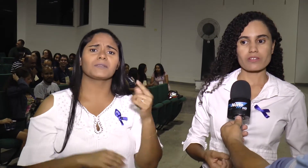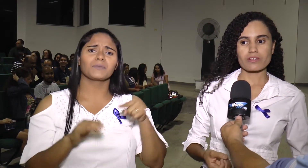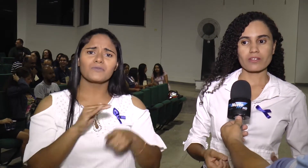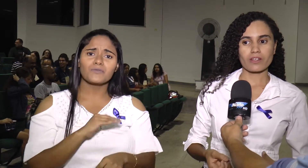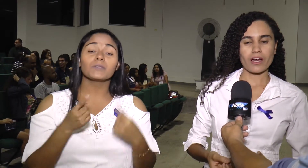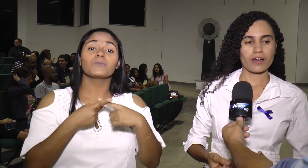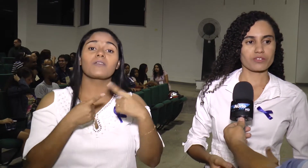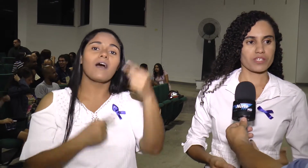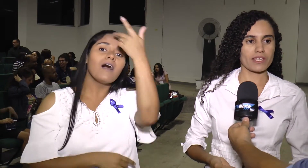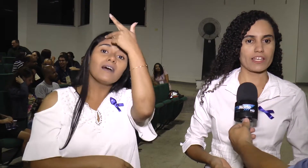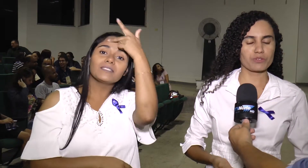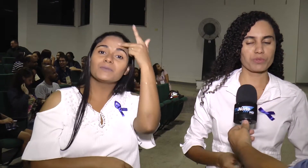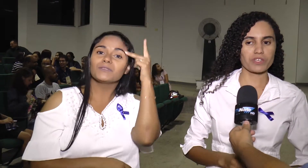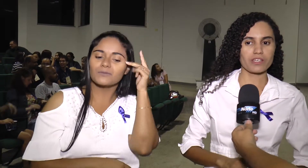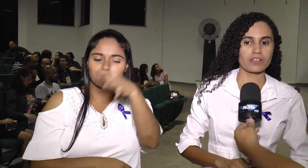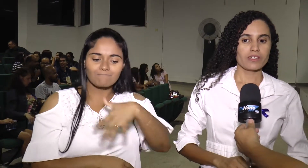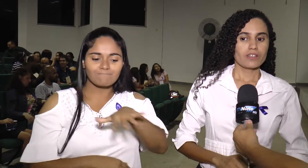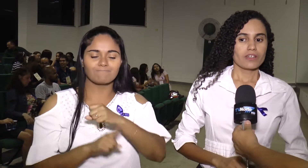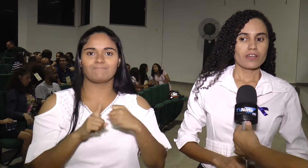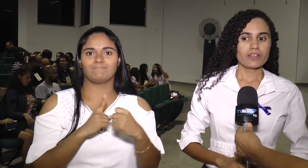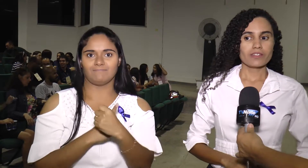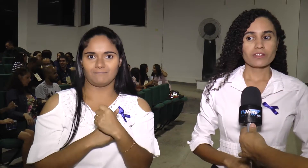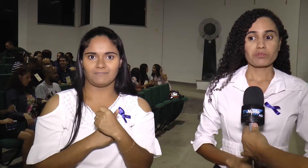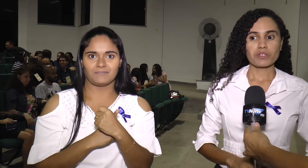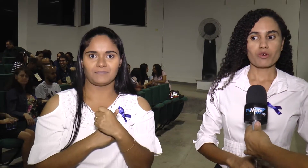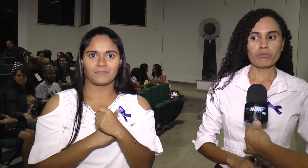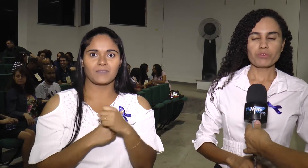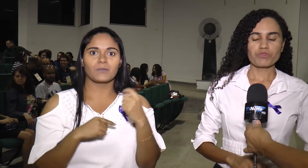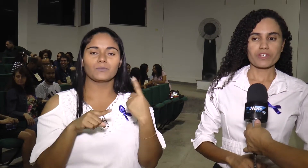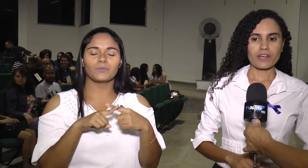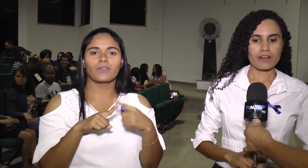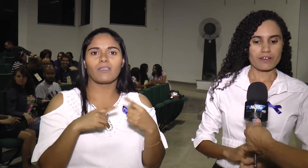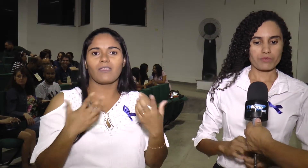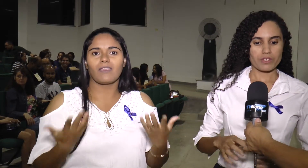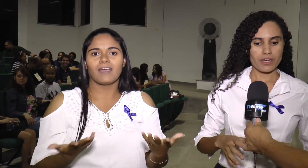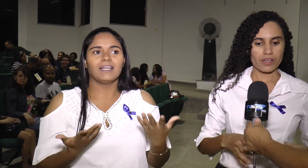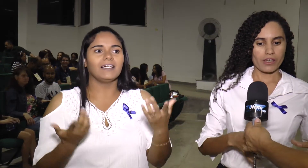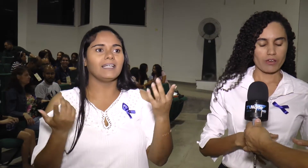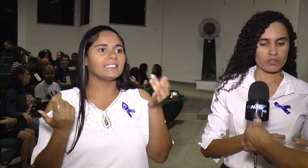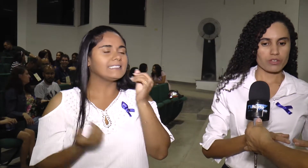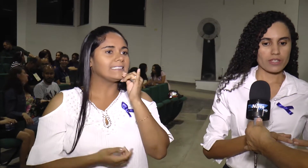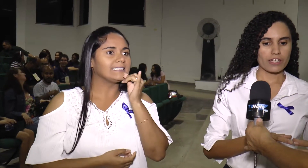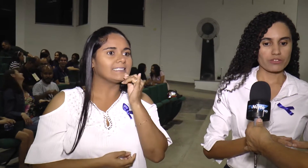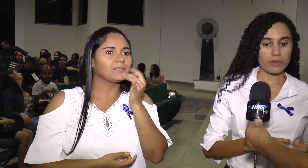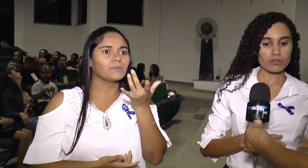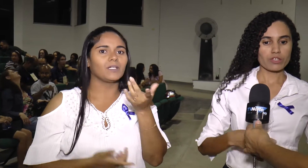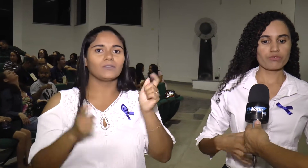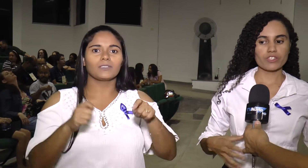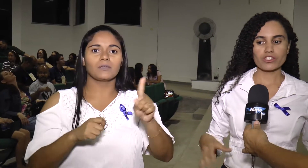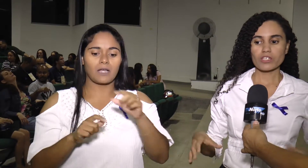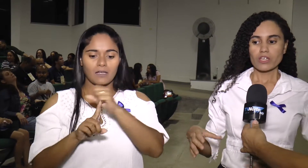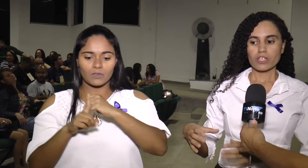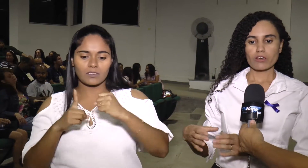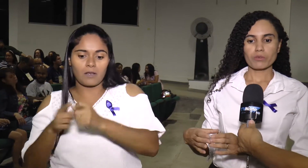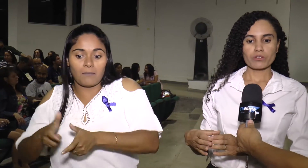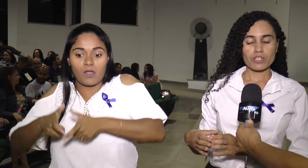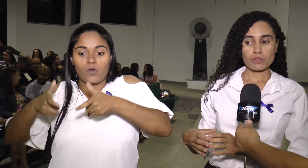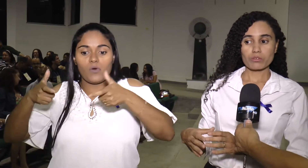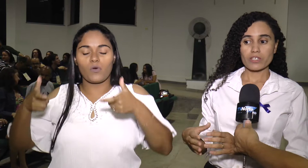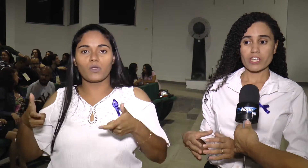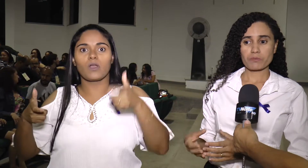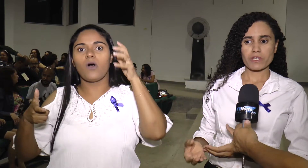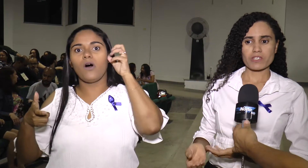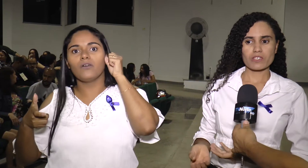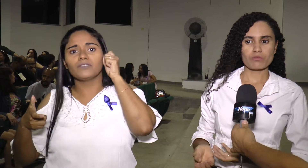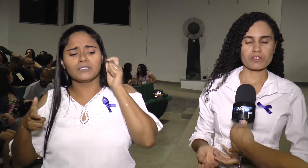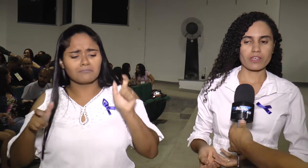pessoas na sociedade Porque não tem como ficarmos em uma sociedade maioria ouvinte E tem uma minoria